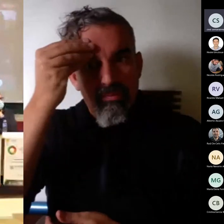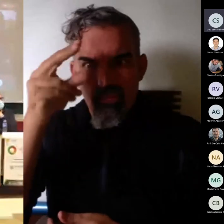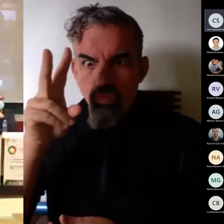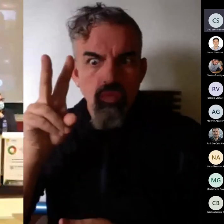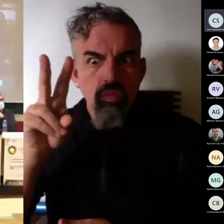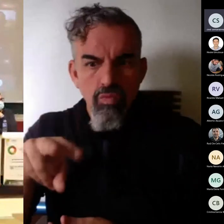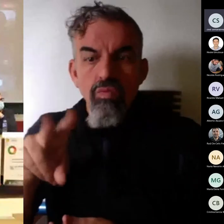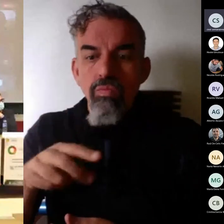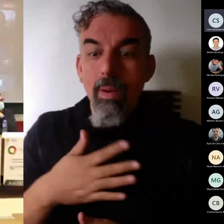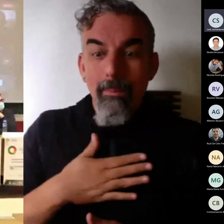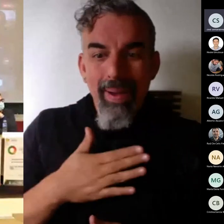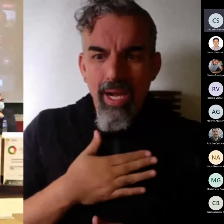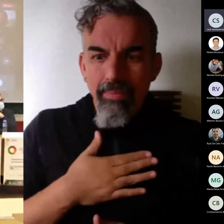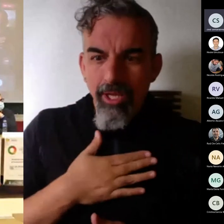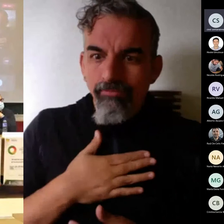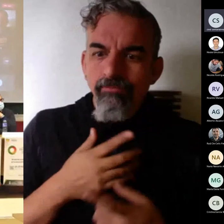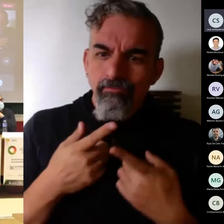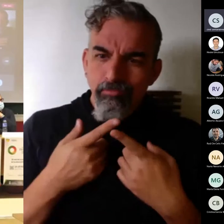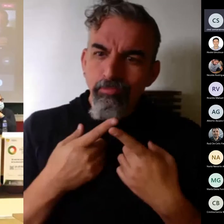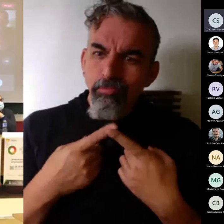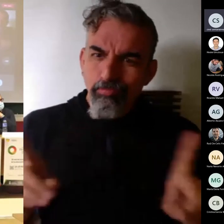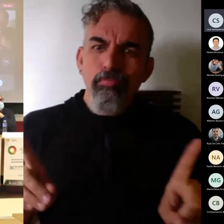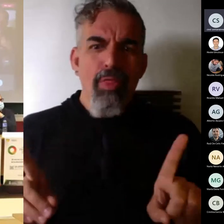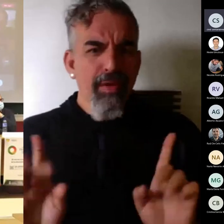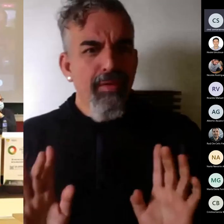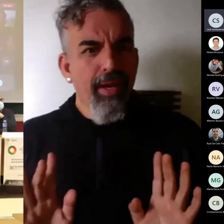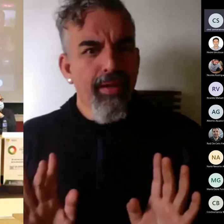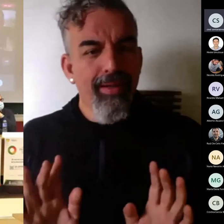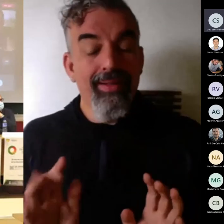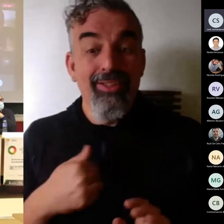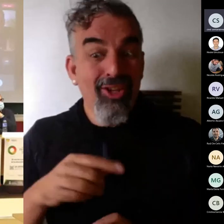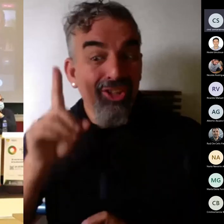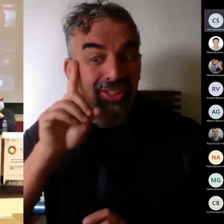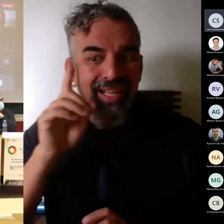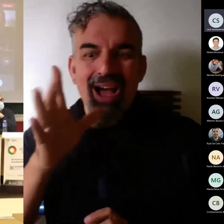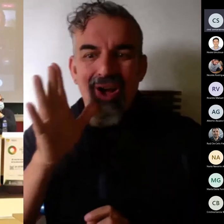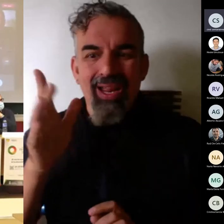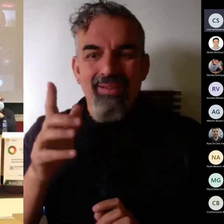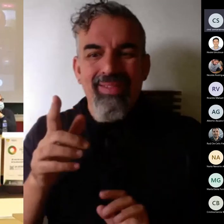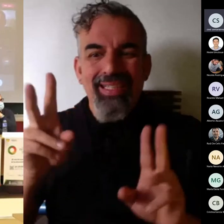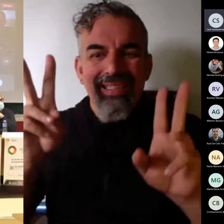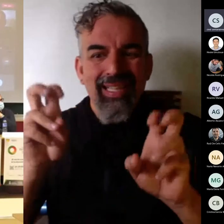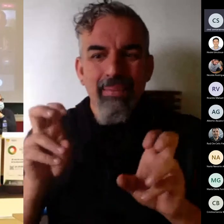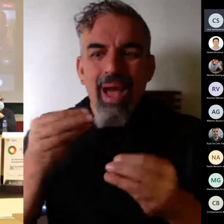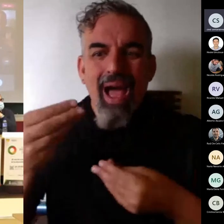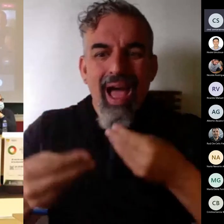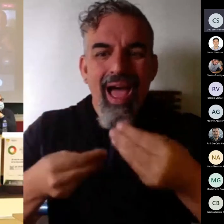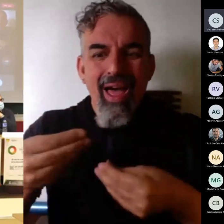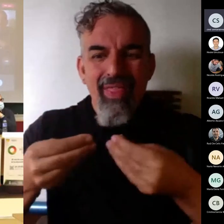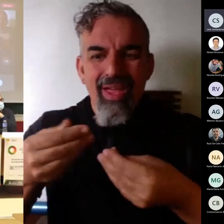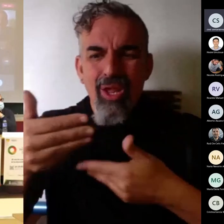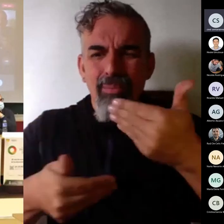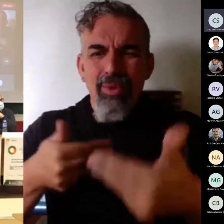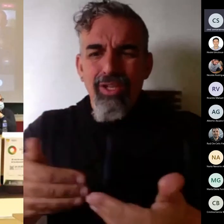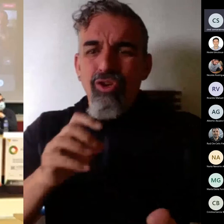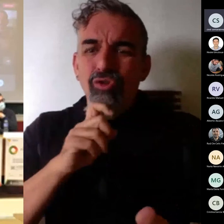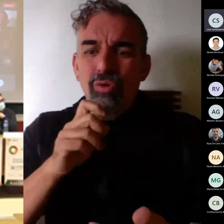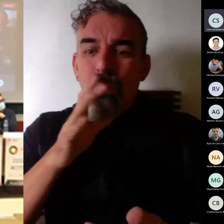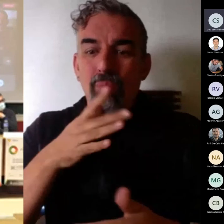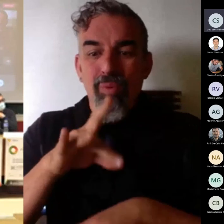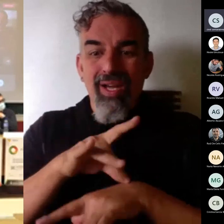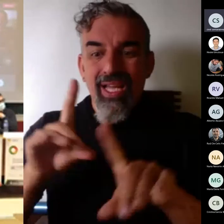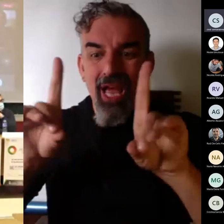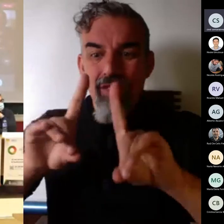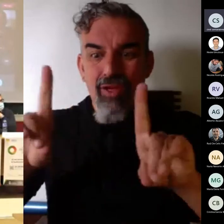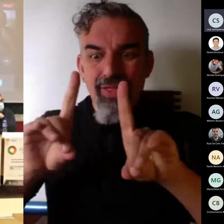me parece una cosa muy diferente yo lo que no sé es cómo hacerlo cuando luego tenemos que entregar unas guías docentes cerradas seis meses